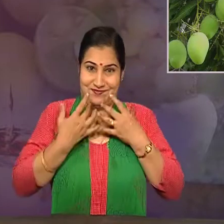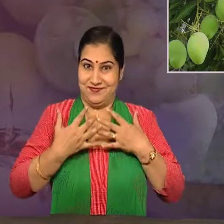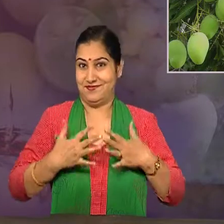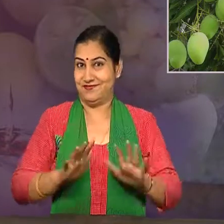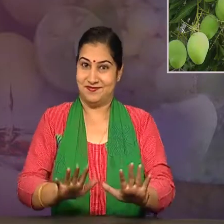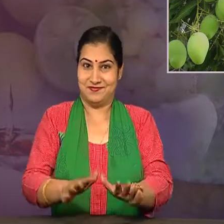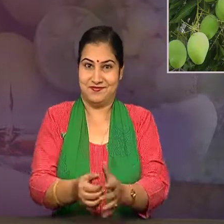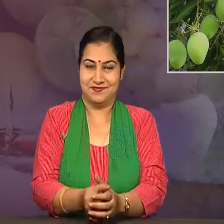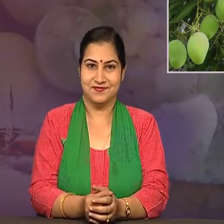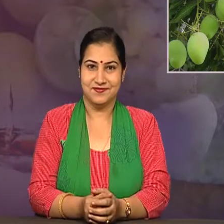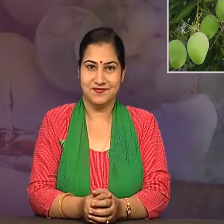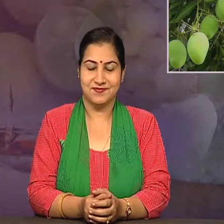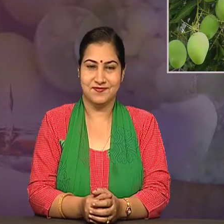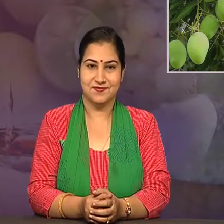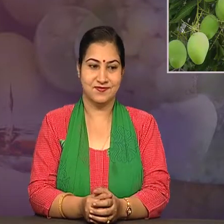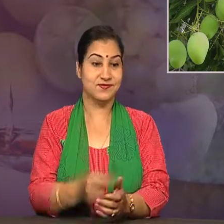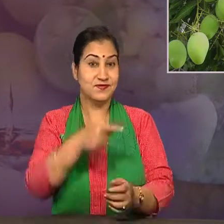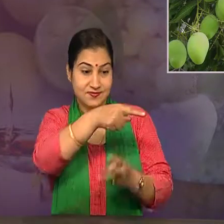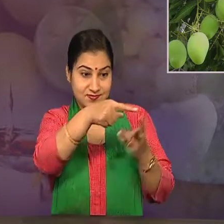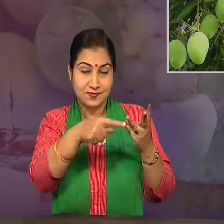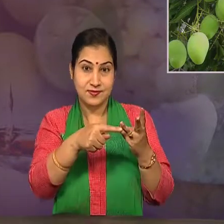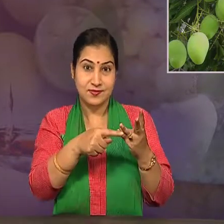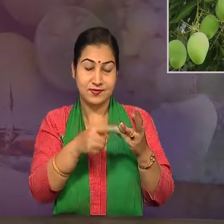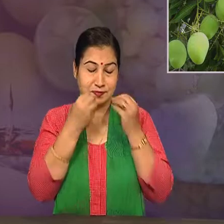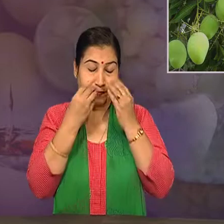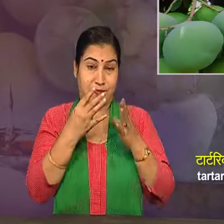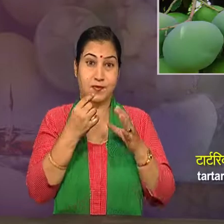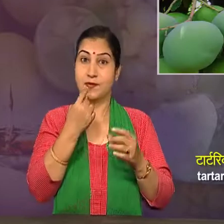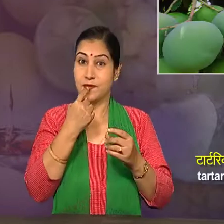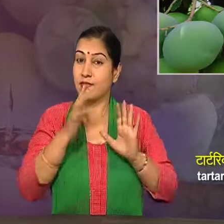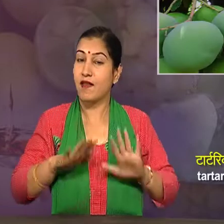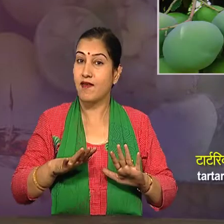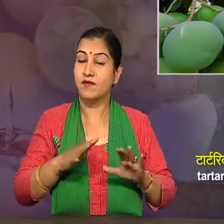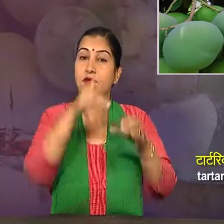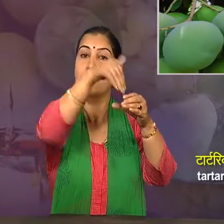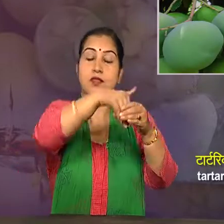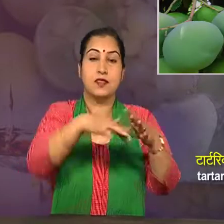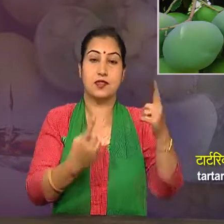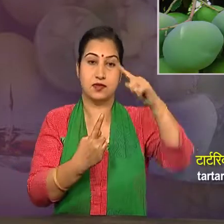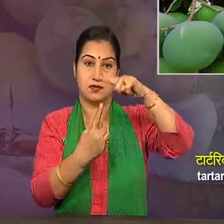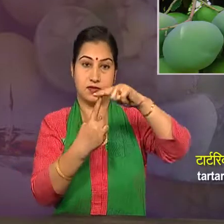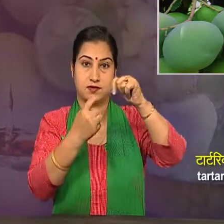इनका खटा स्वाद होता है टार्टरिक अमल की उपस्तिती से